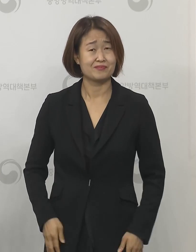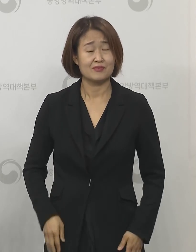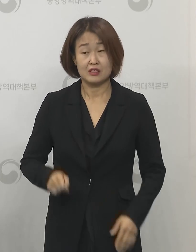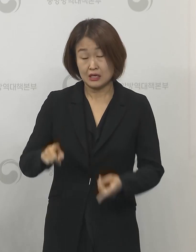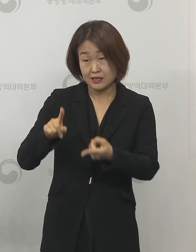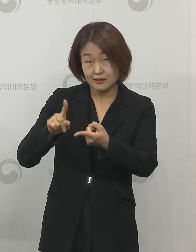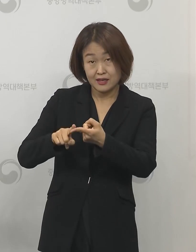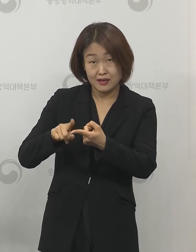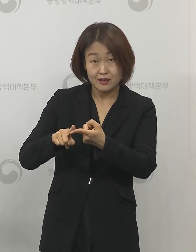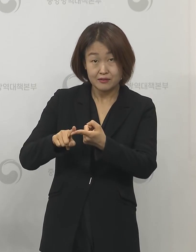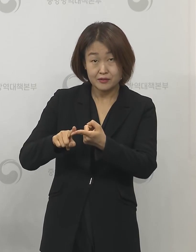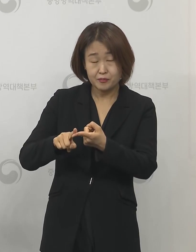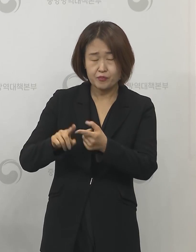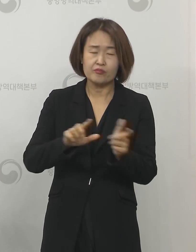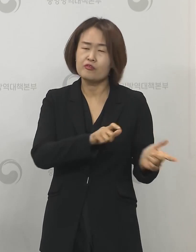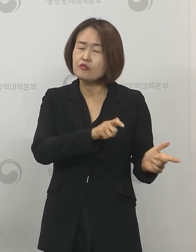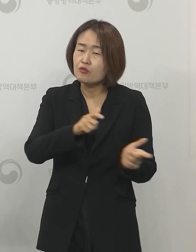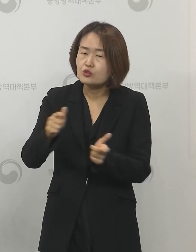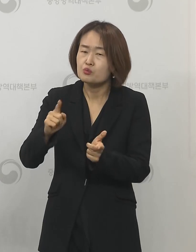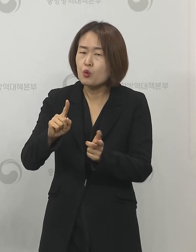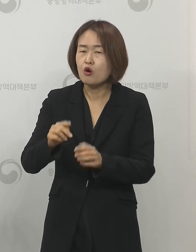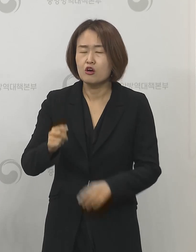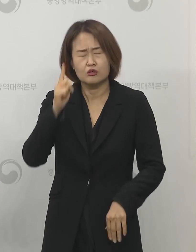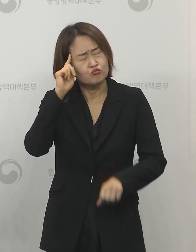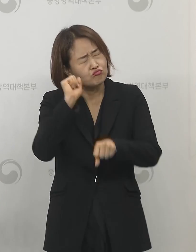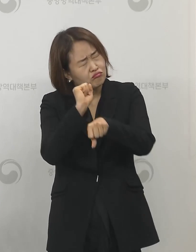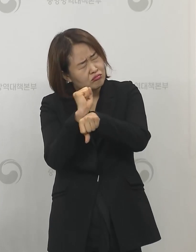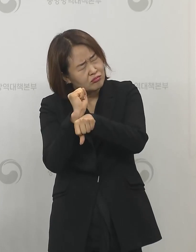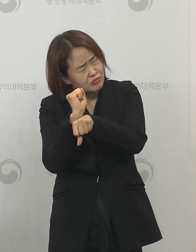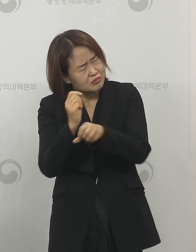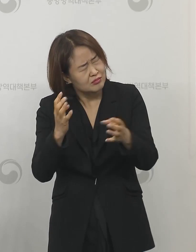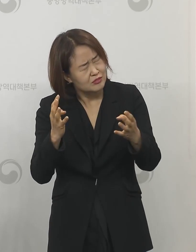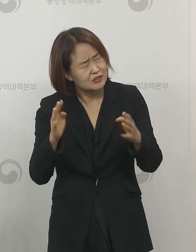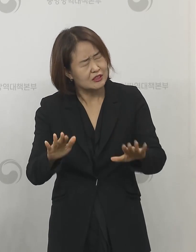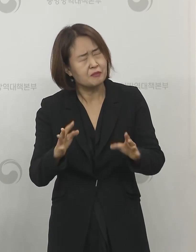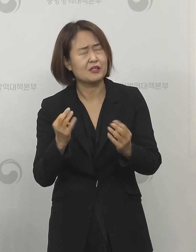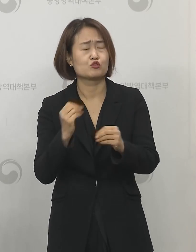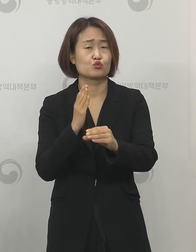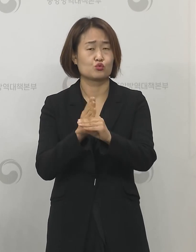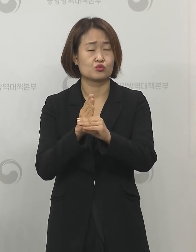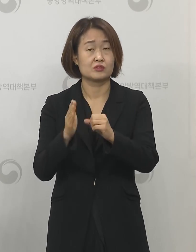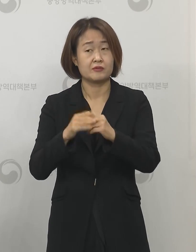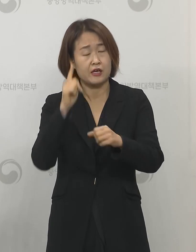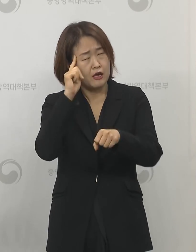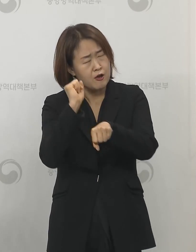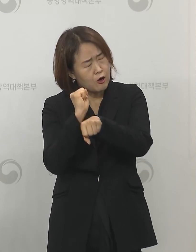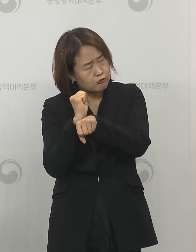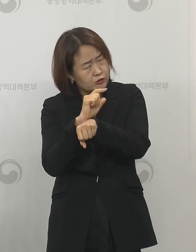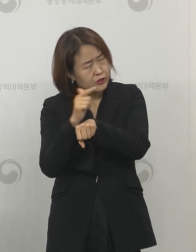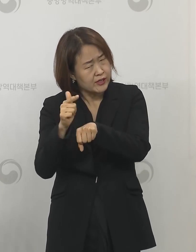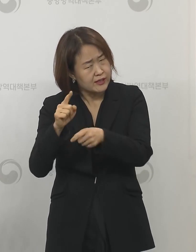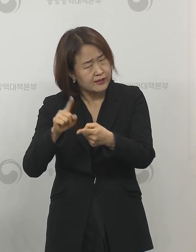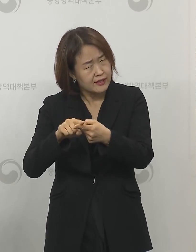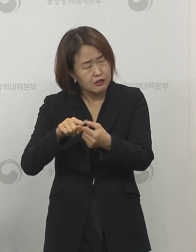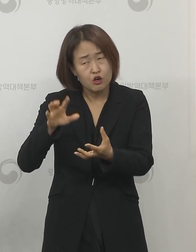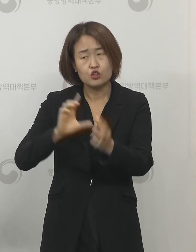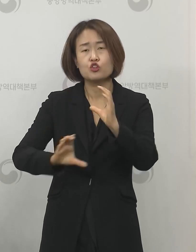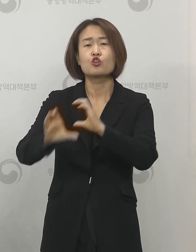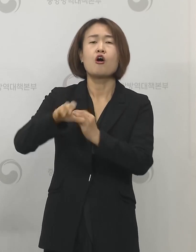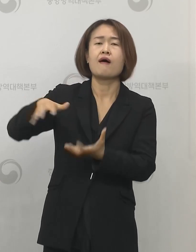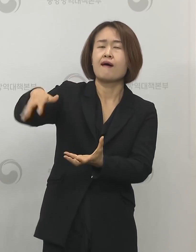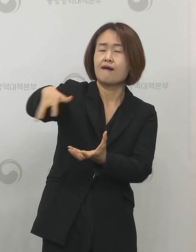부분에 대해서도 다양한 국내 임상 연구가 진행 중에 있기 때문에 그런 연구들을 좀 더 취합하고 그리고